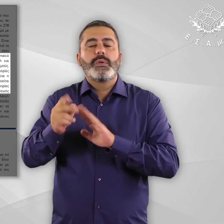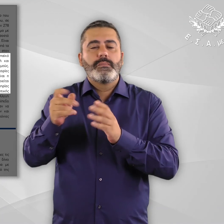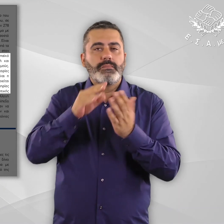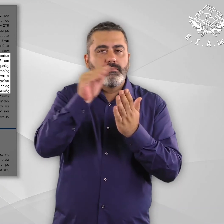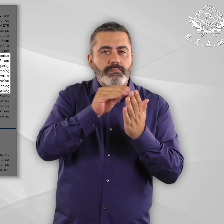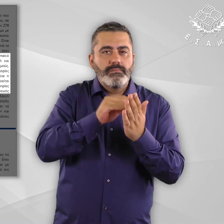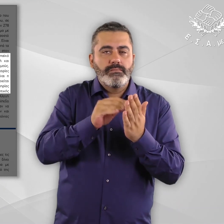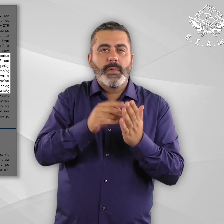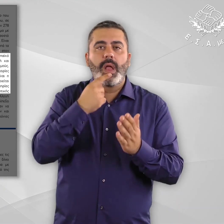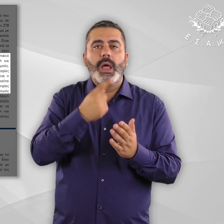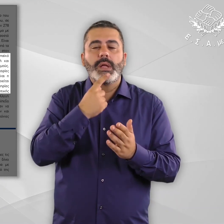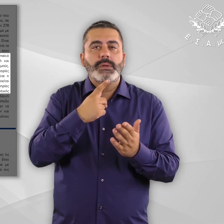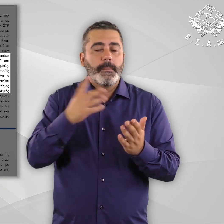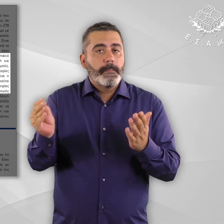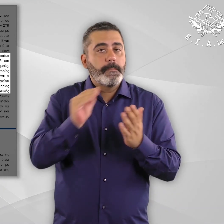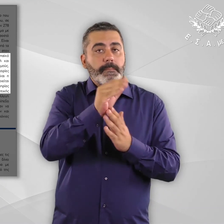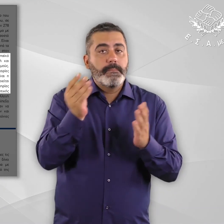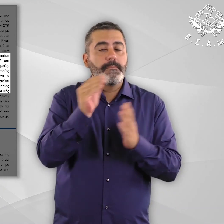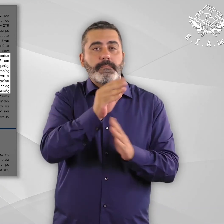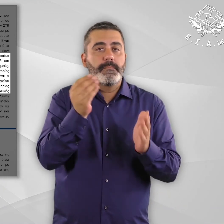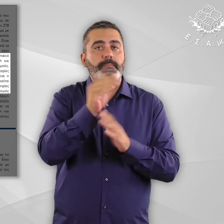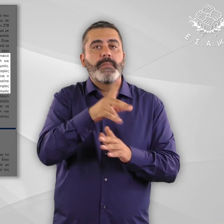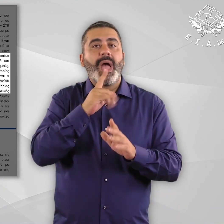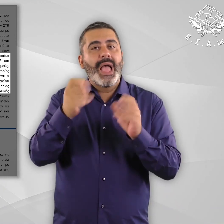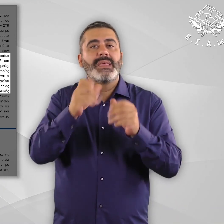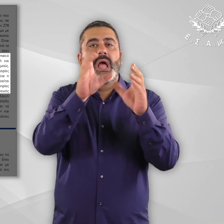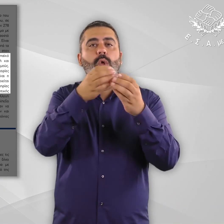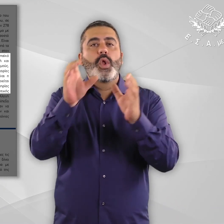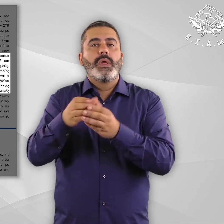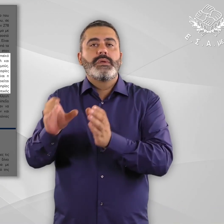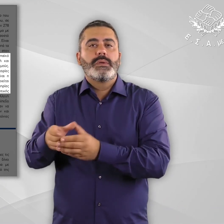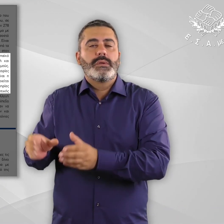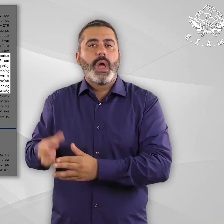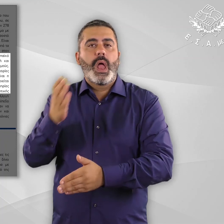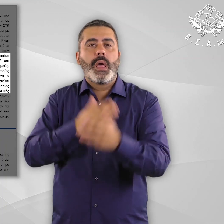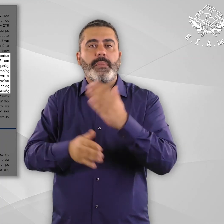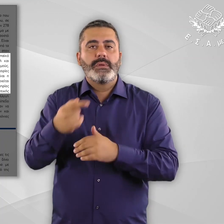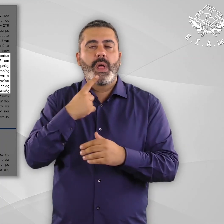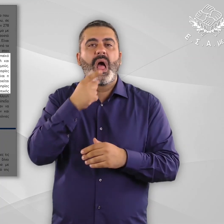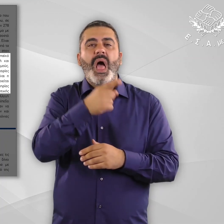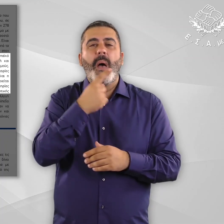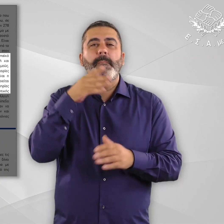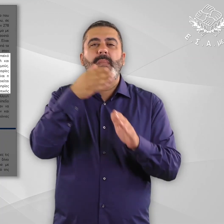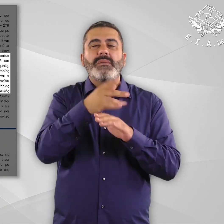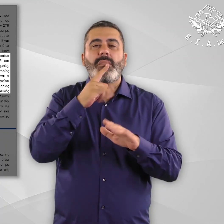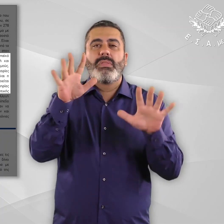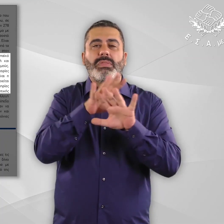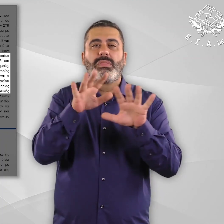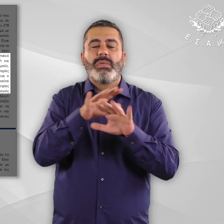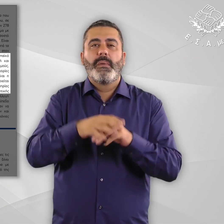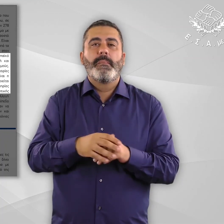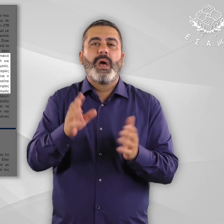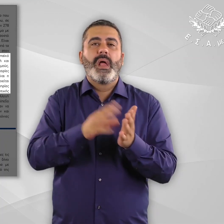πληθυσμούς Παρότι επιτρέπει τη συλλογή δεδομένων σε βασικές κατηγορίες αναπηρίας, περιλαμβάνει συγκεχημένες ενίες,